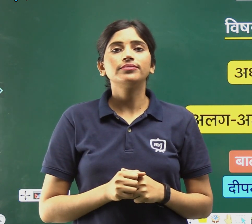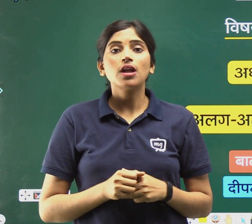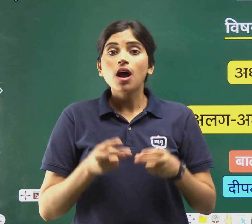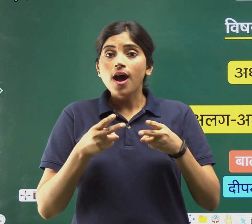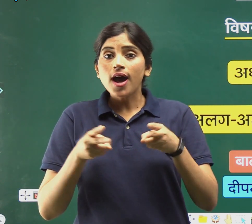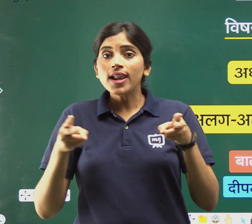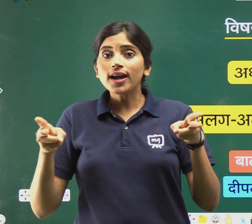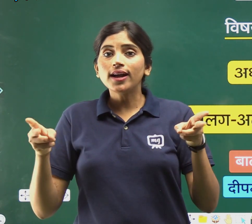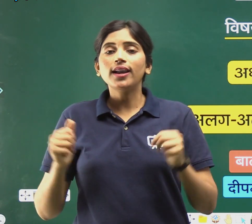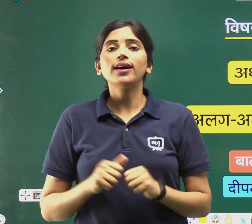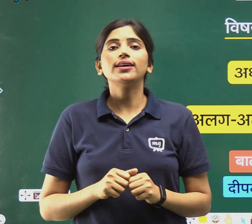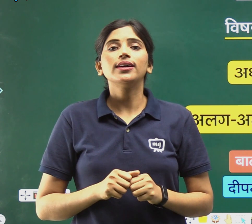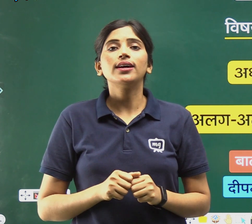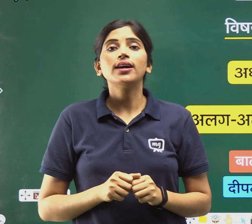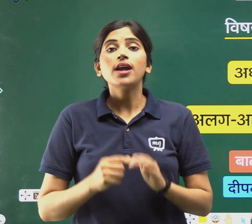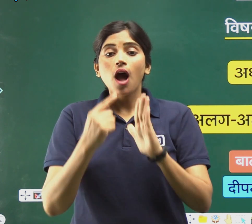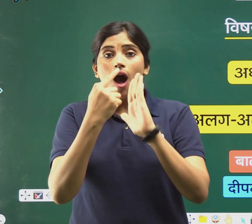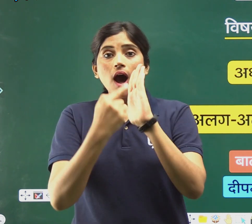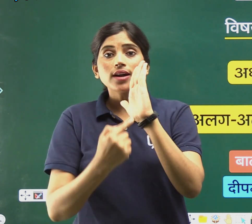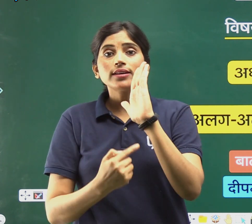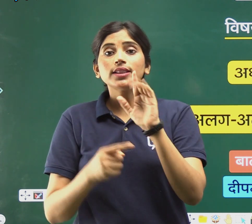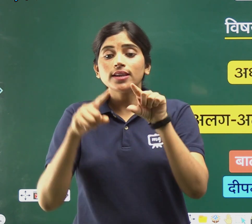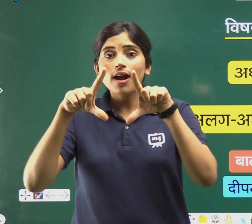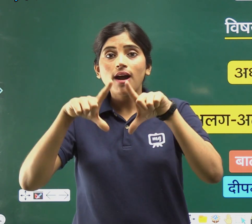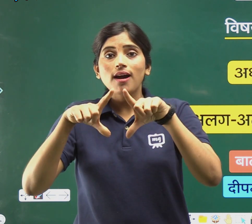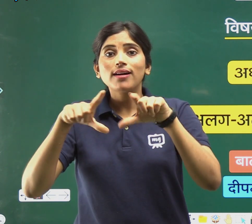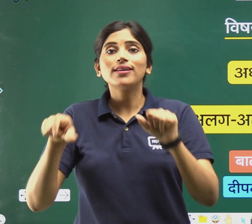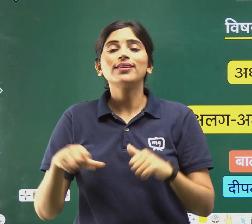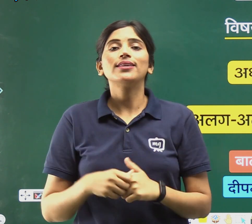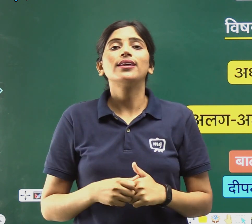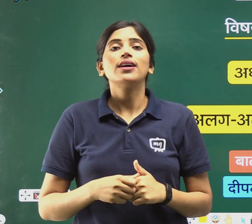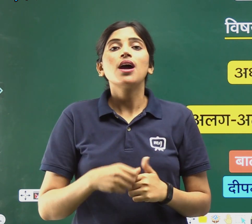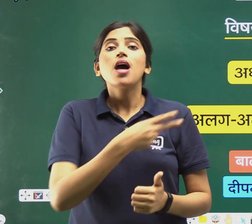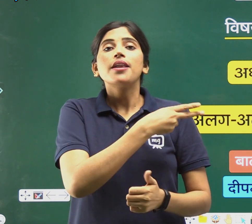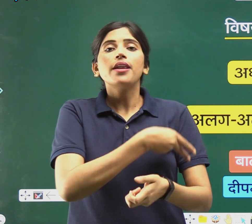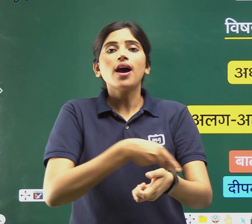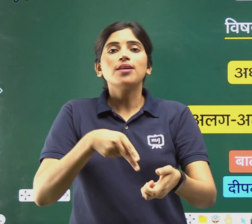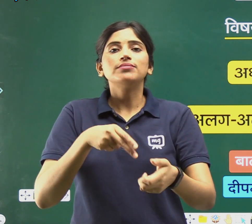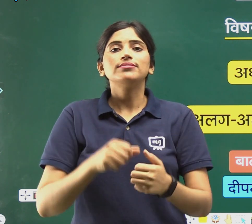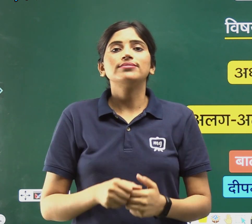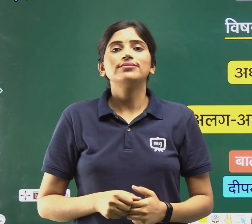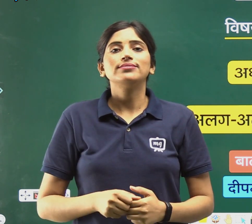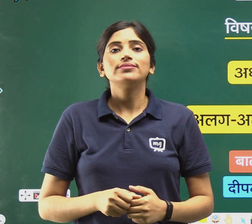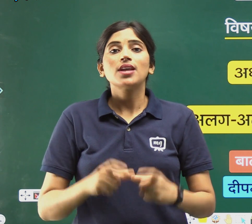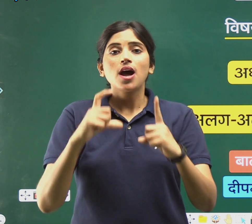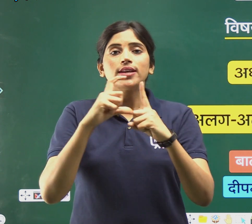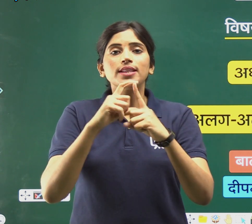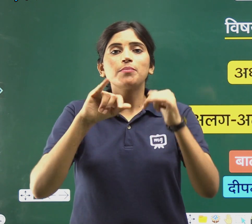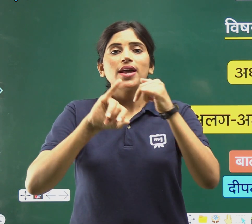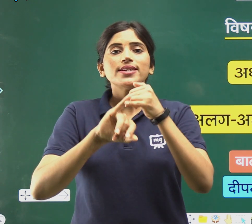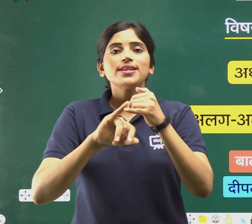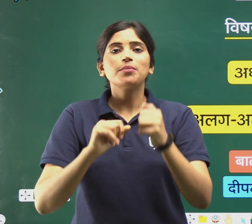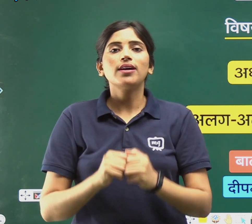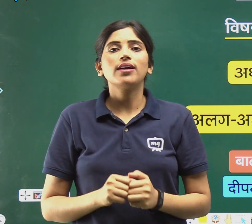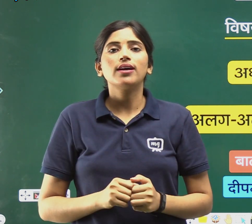अलग अलग आकरतियां मेरा नाम दीपमाला शर्मा,